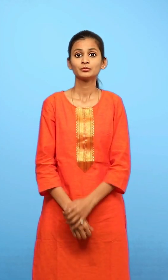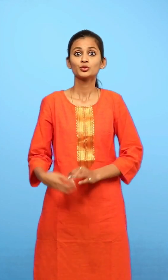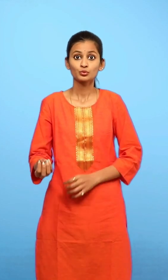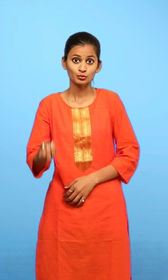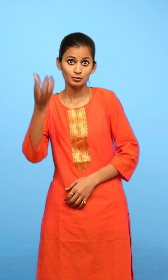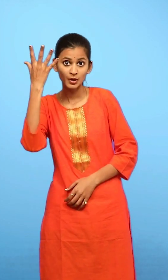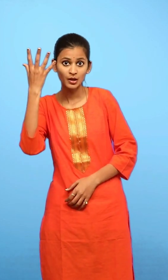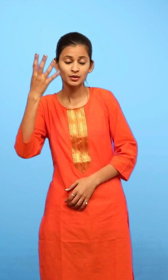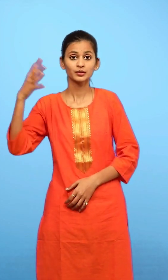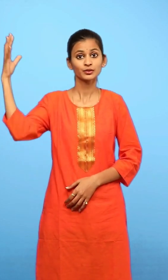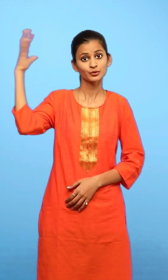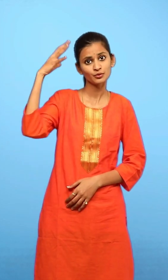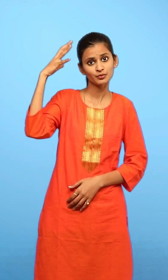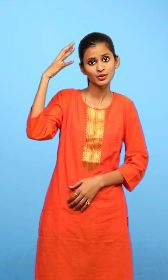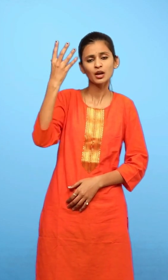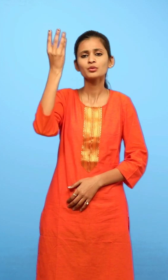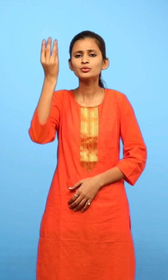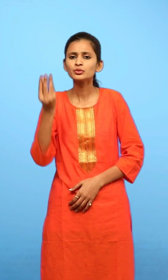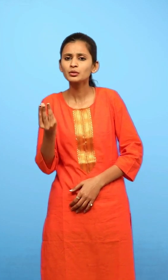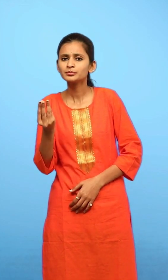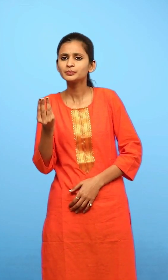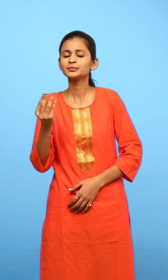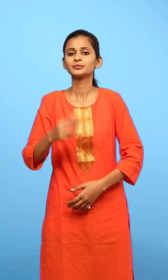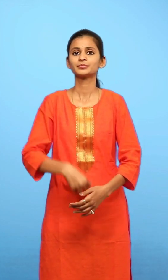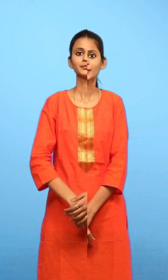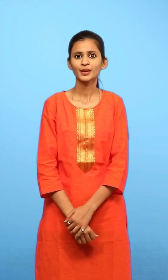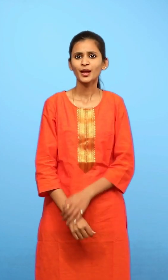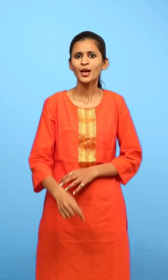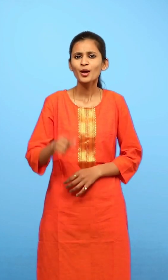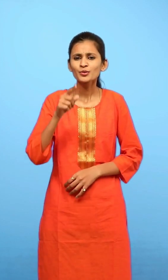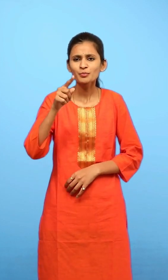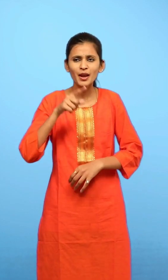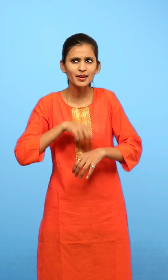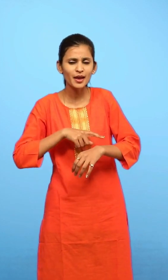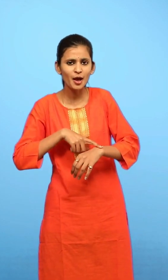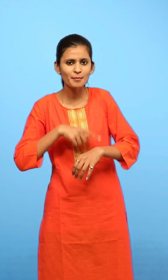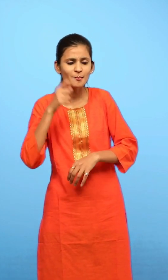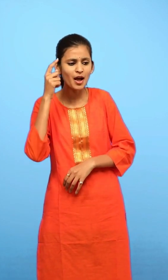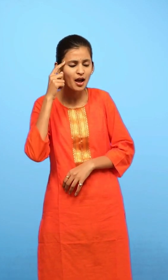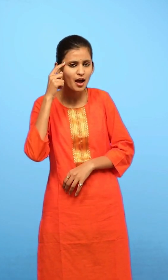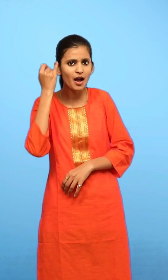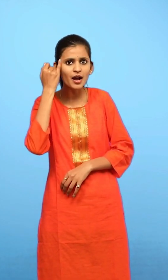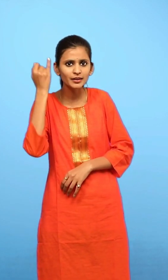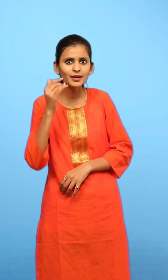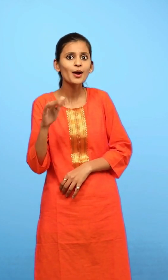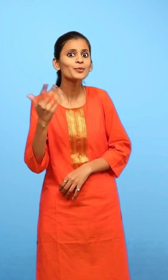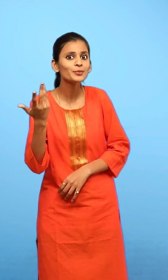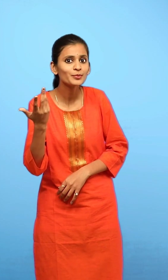सुभा, दुपहर, शाम तुमने समय का अंदाजा कैसे लगाया?